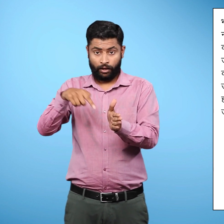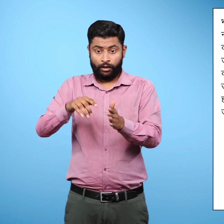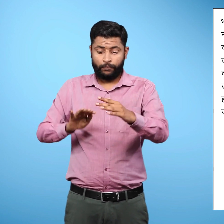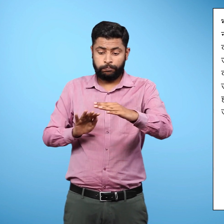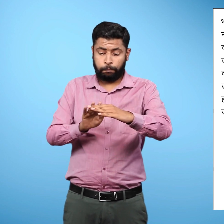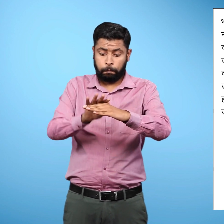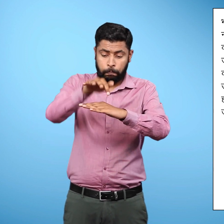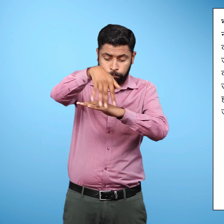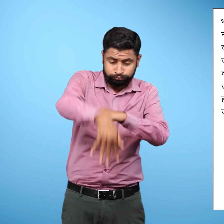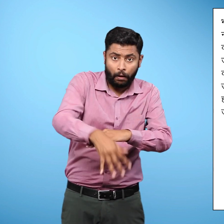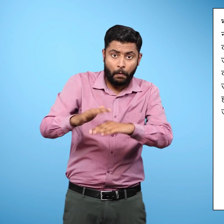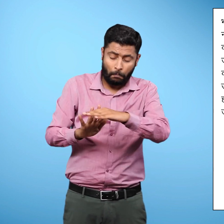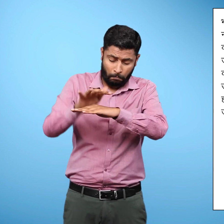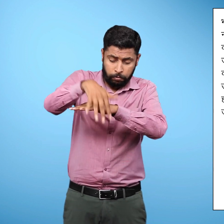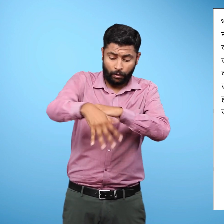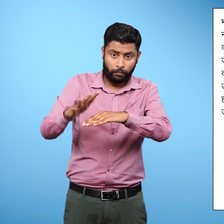हुंडुरू जल प्रपात।